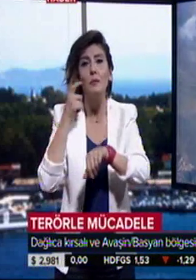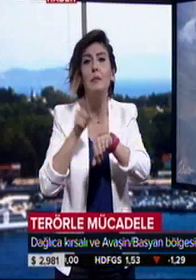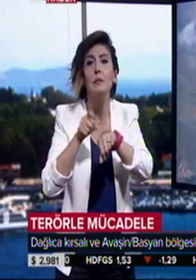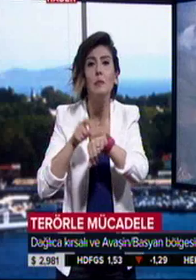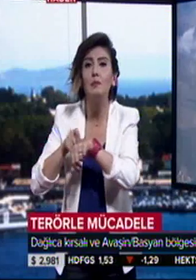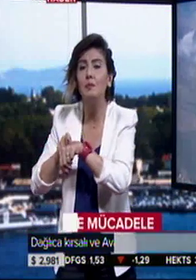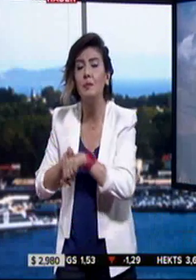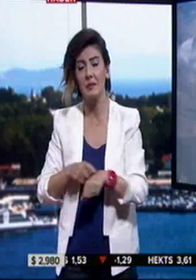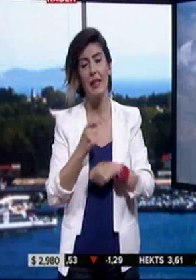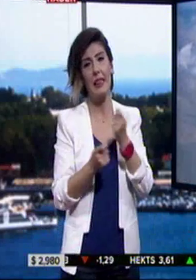ediyor.